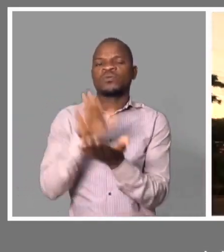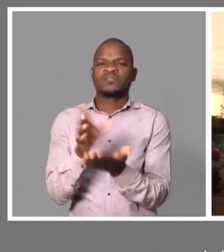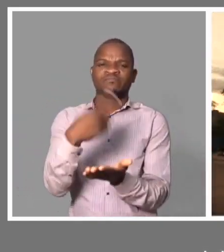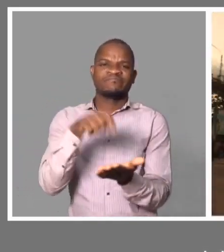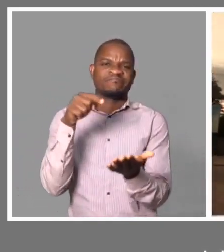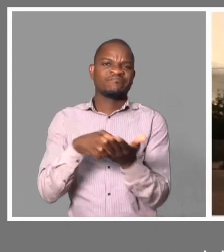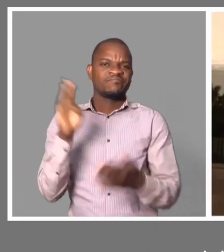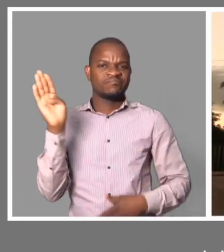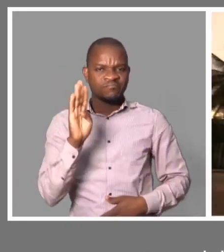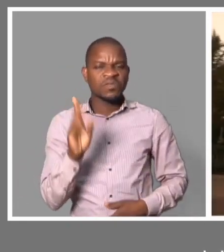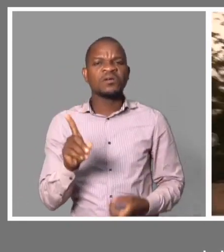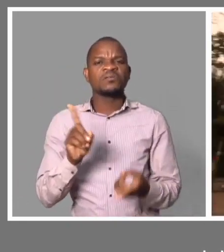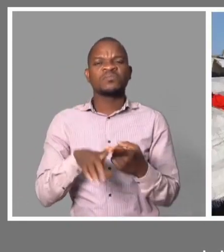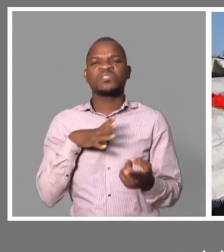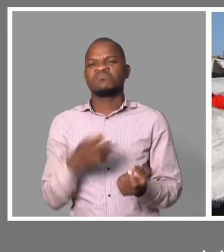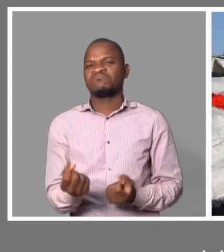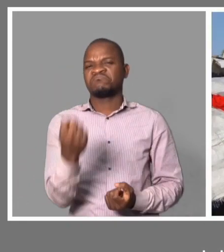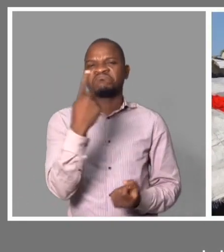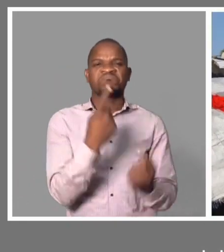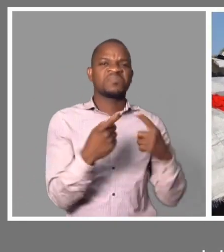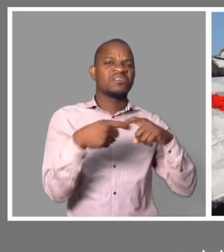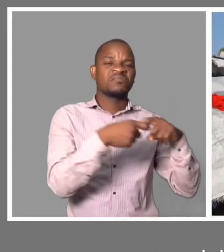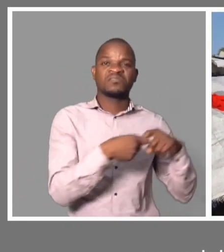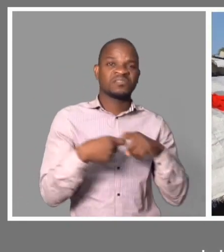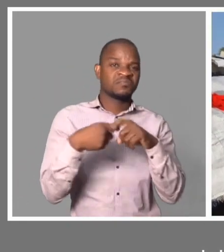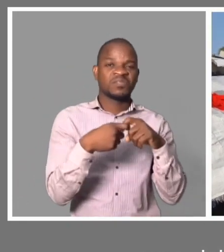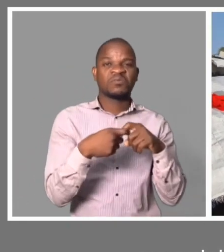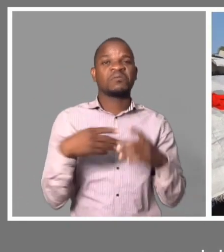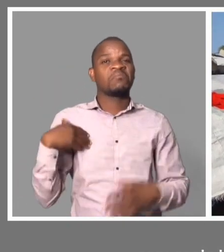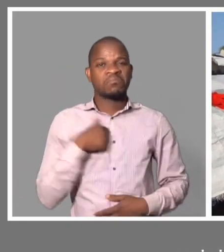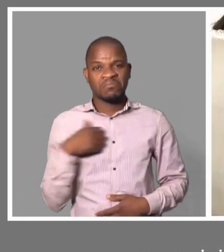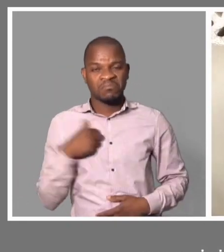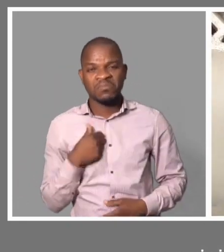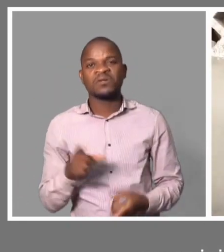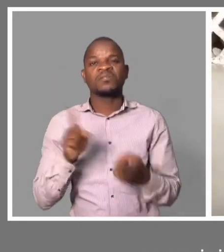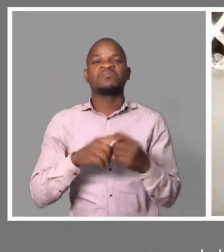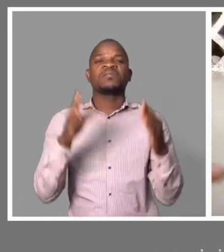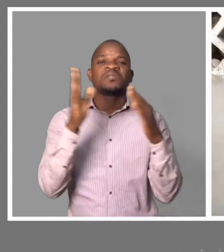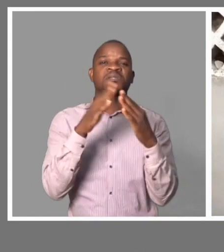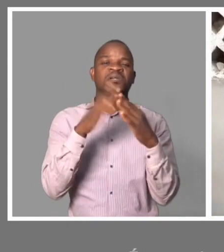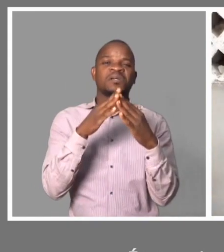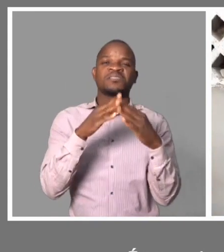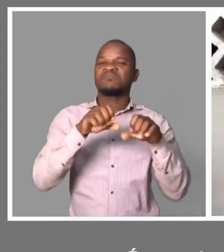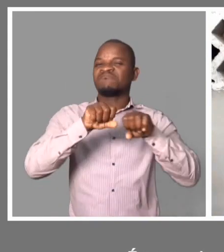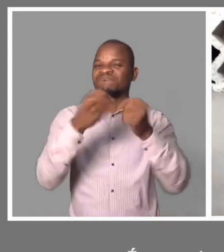da Beira, onde deixou famílias em luto e sem abrigo. É o caso da senhora